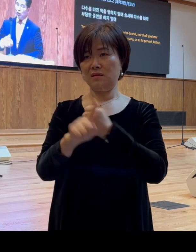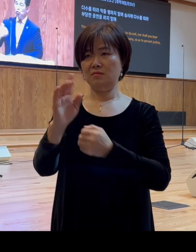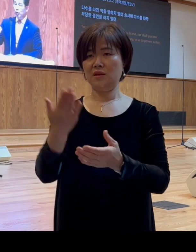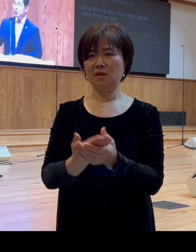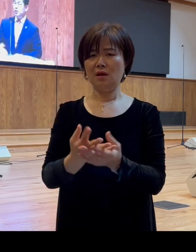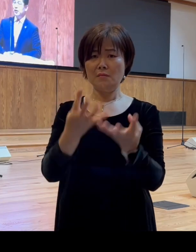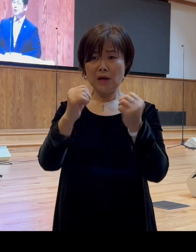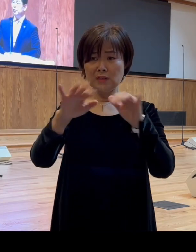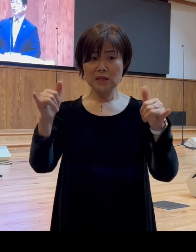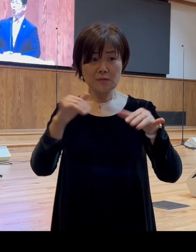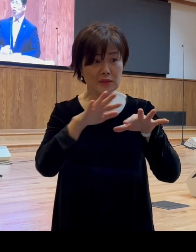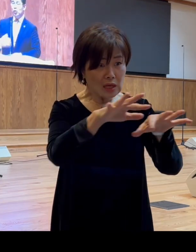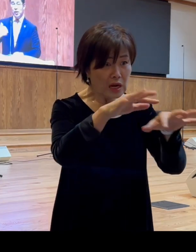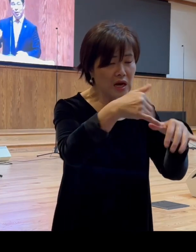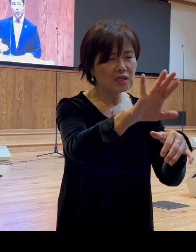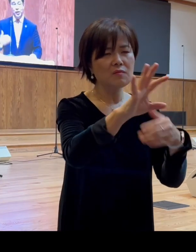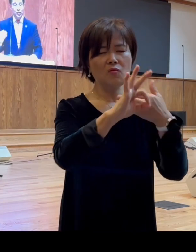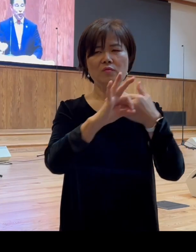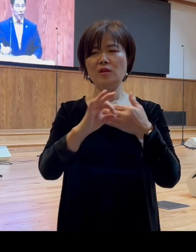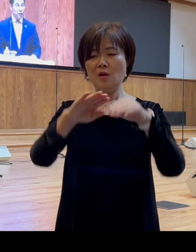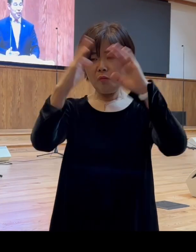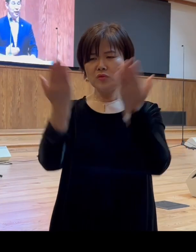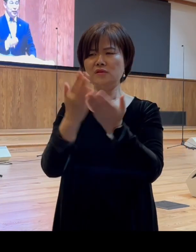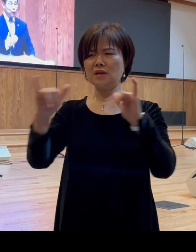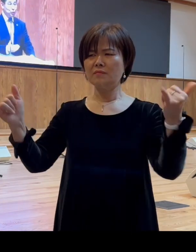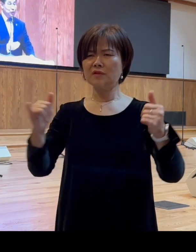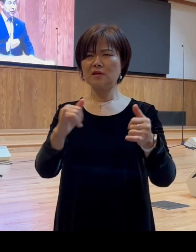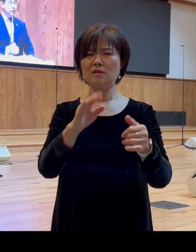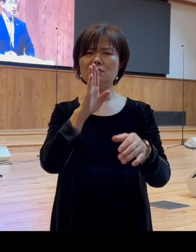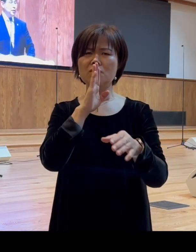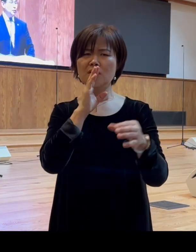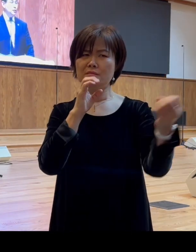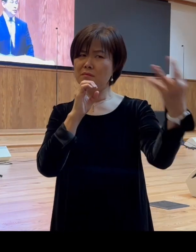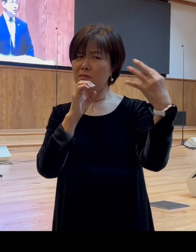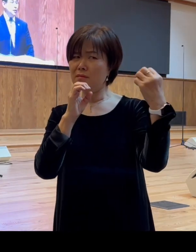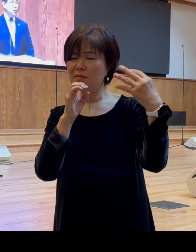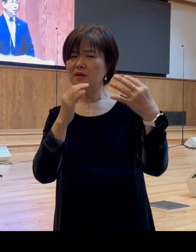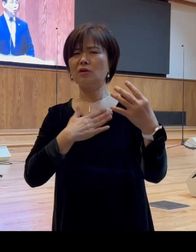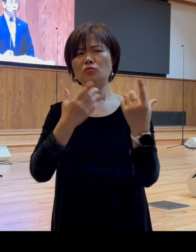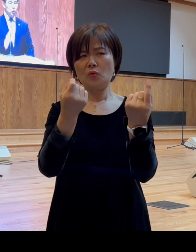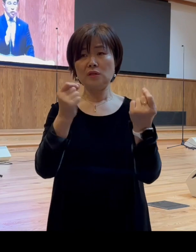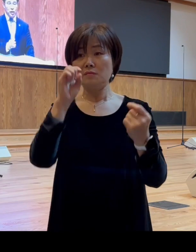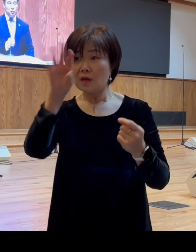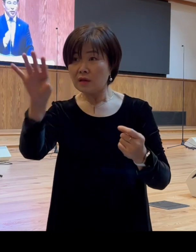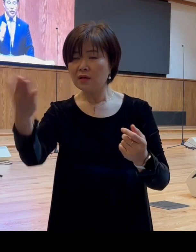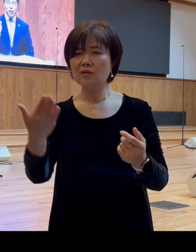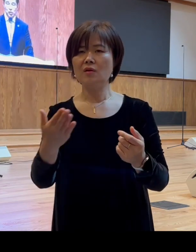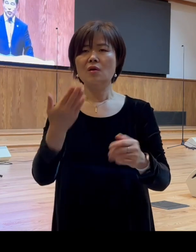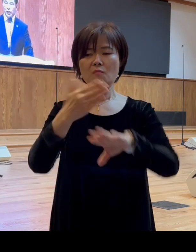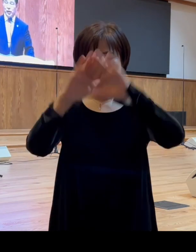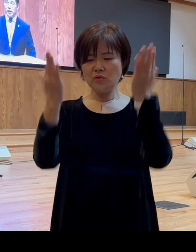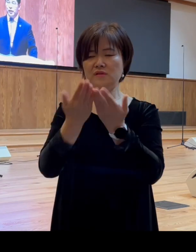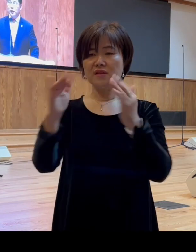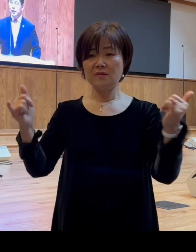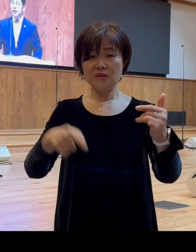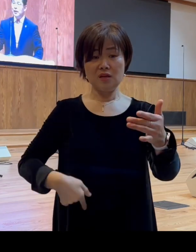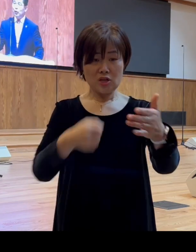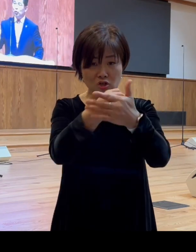휩쓸리다 보면 모든 사람들이 그런 이야기를 하니까 나도 그런 이야기를 하고 모든 사람들이 그렇게 선택하니까 나도 그 길을